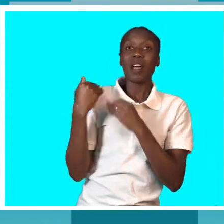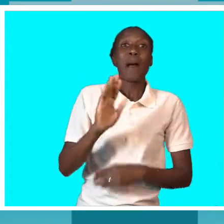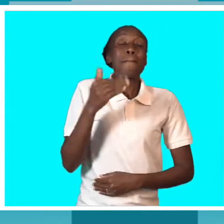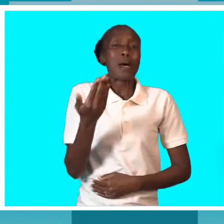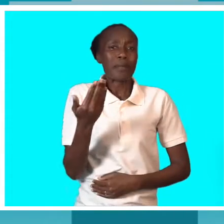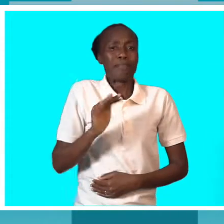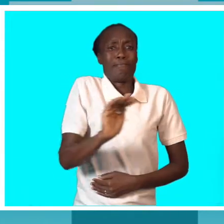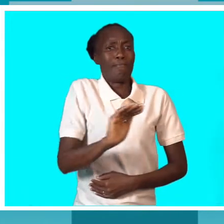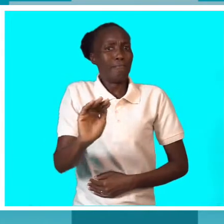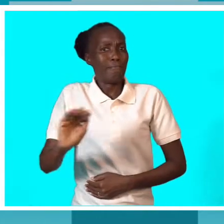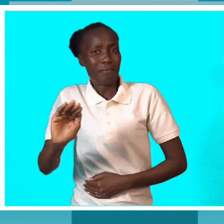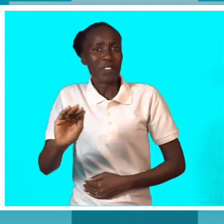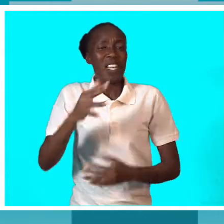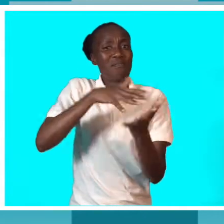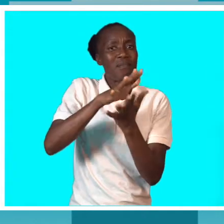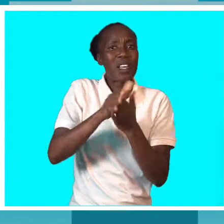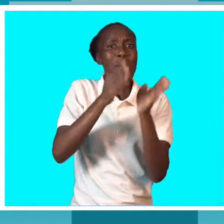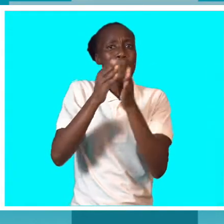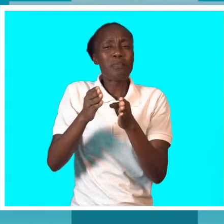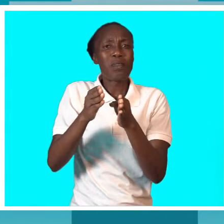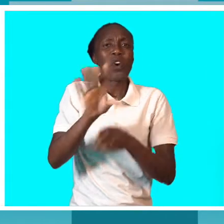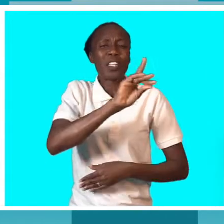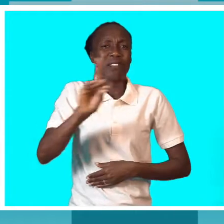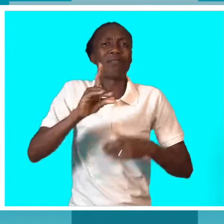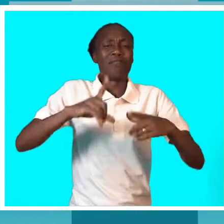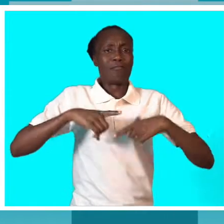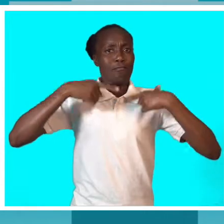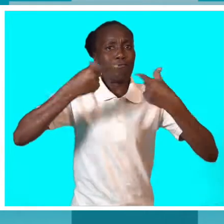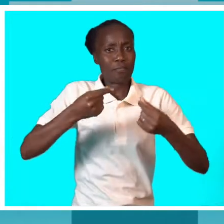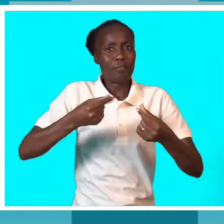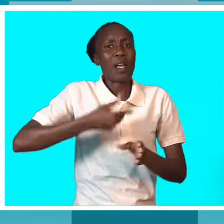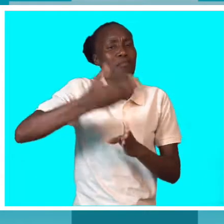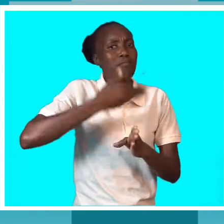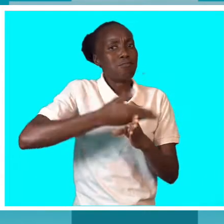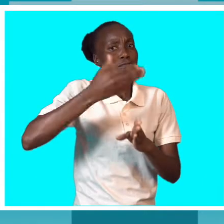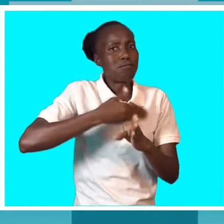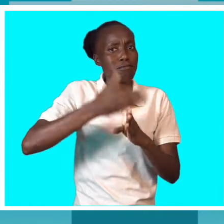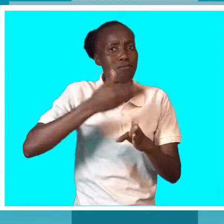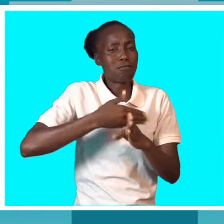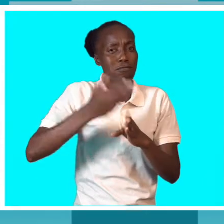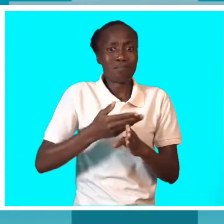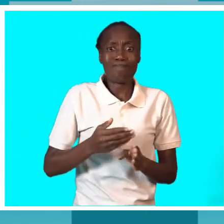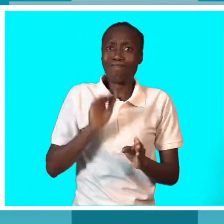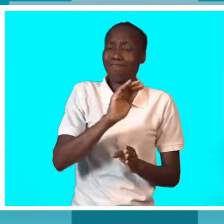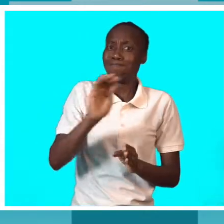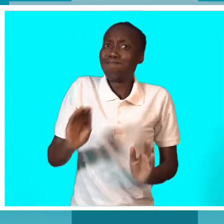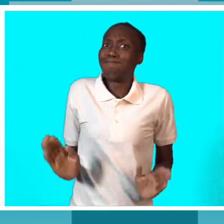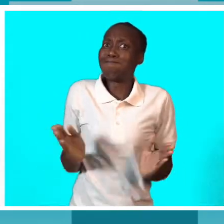deficiência a praticarem e incentivarem a autoestima? O primeiro papel da sociedade